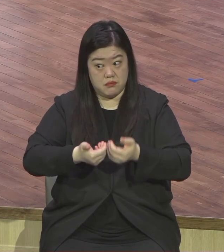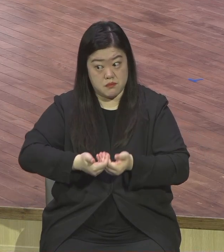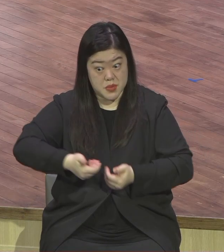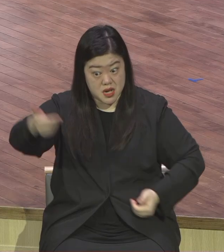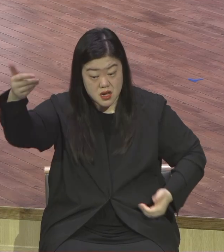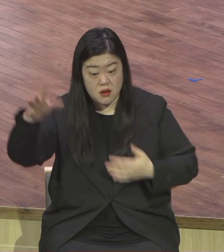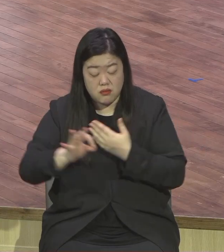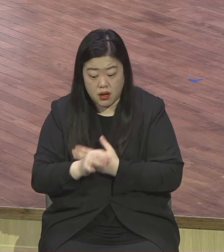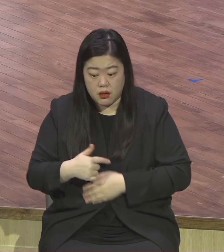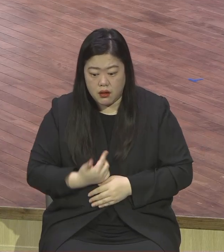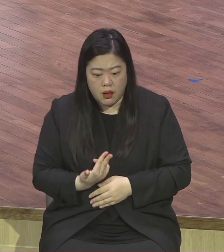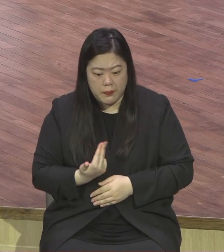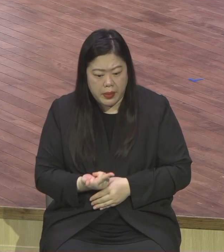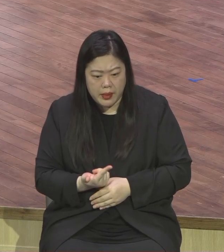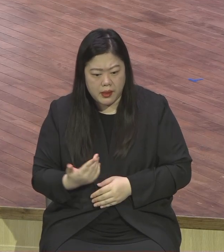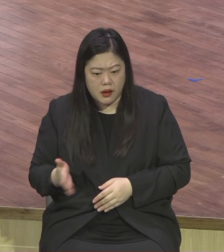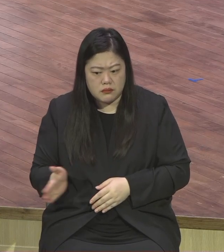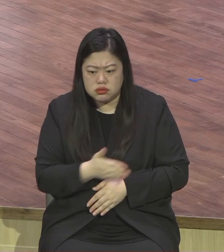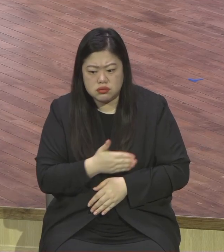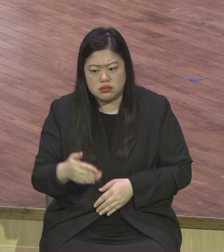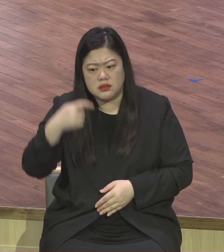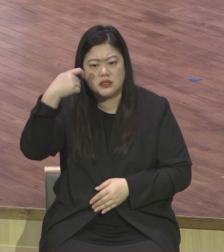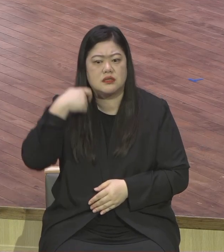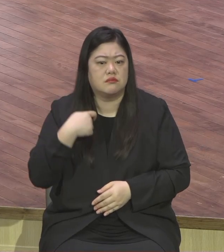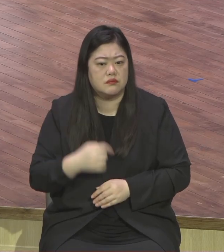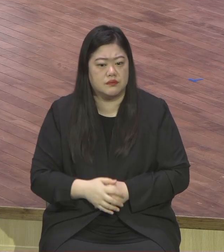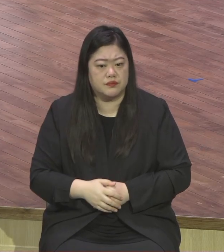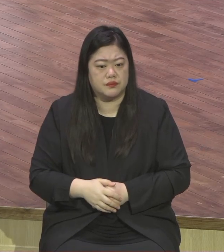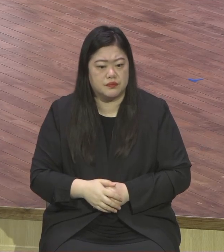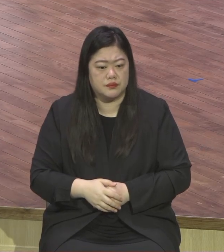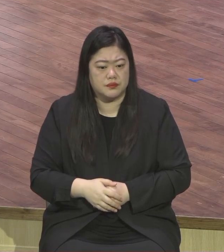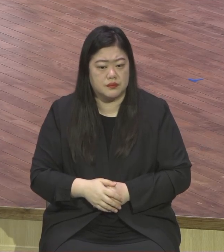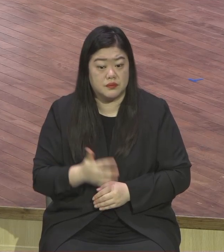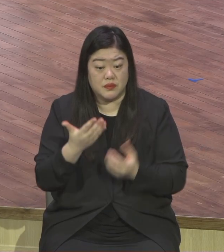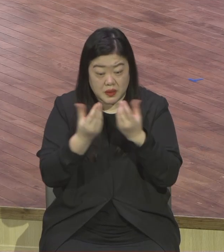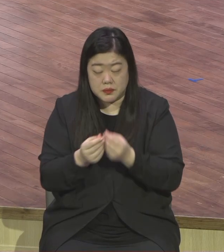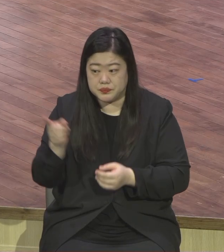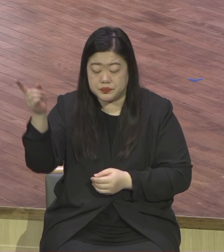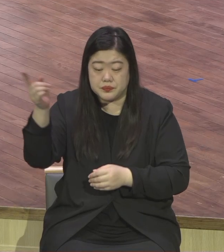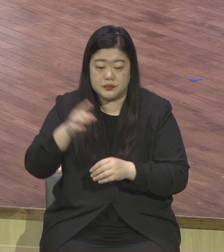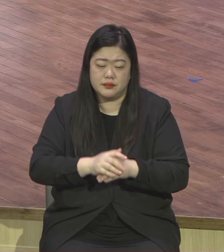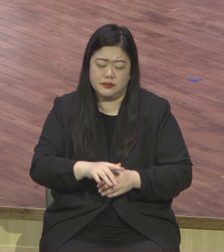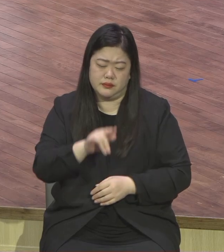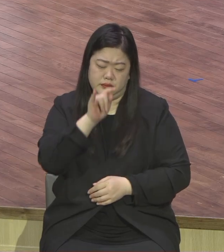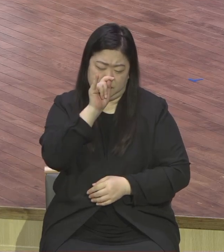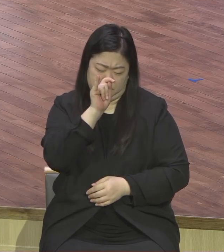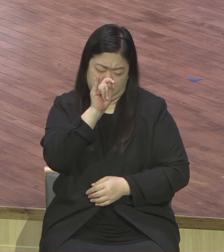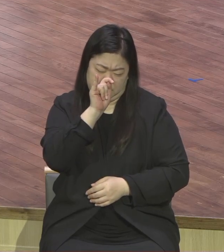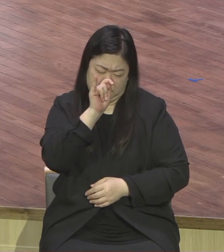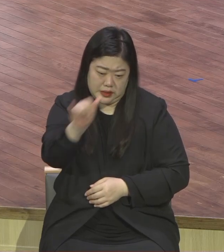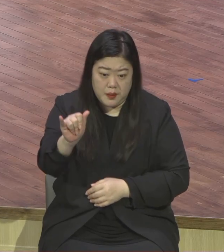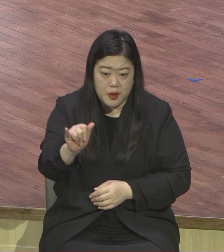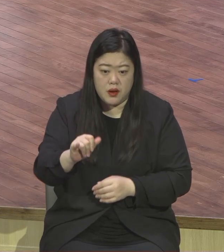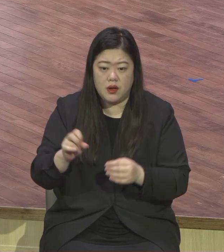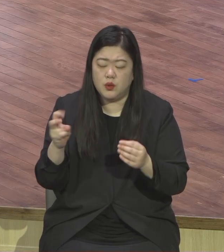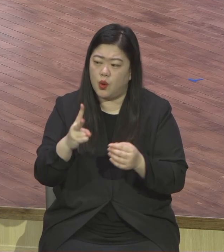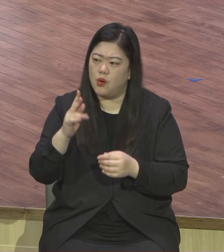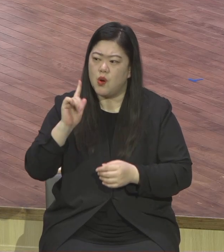몇 조씩 가지고 있으면서도 또 더 하려고 하다가 교도소 가고 대통령까지 하고 뭐 그만하면 됐지 또 물질 또